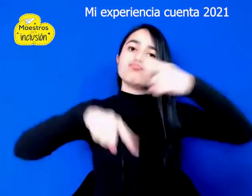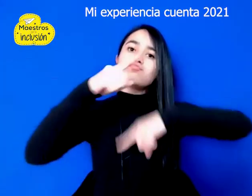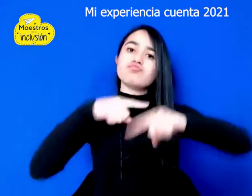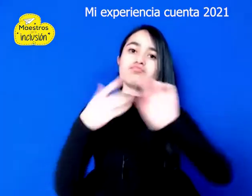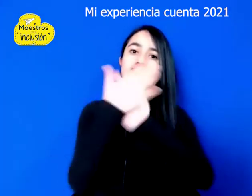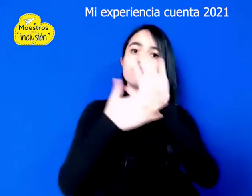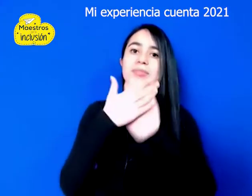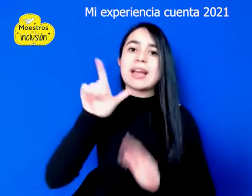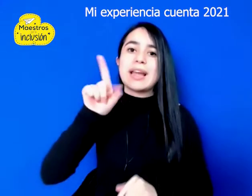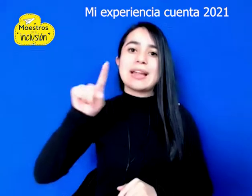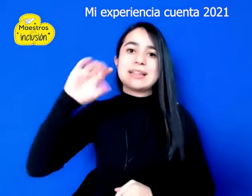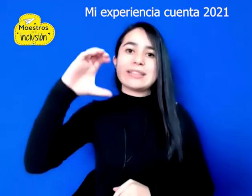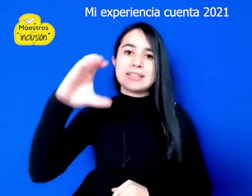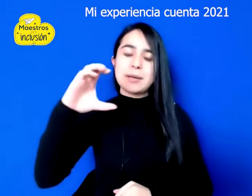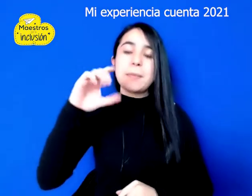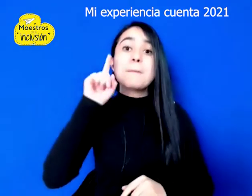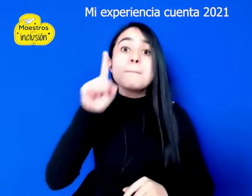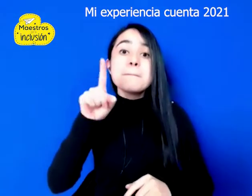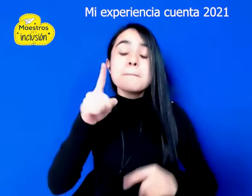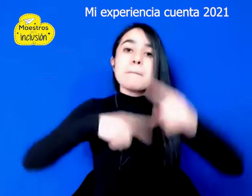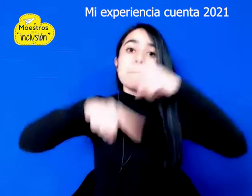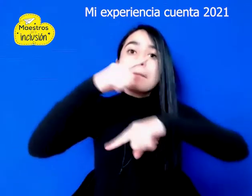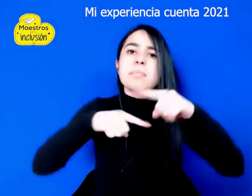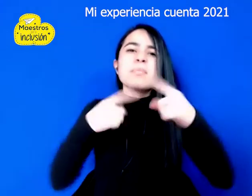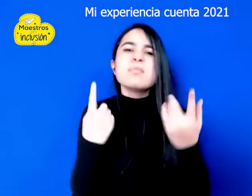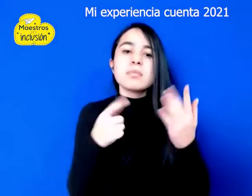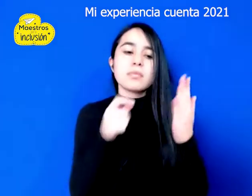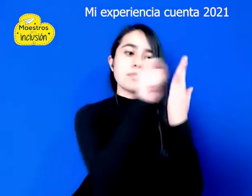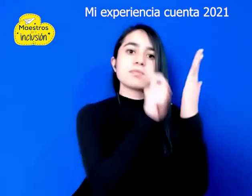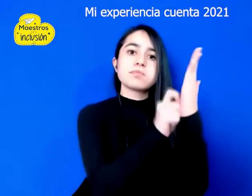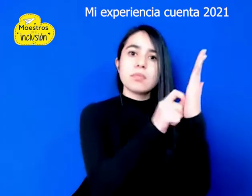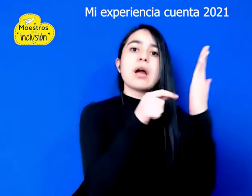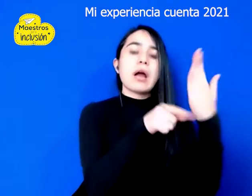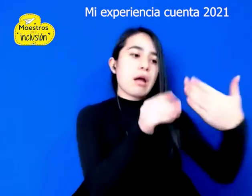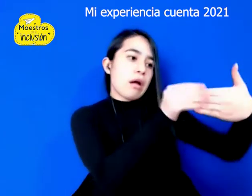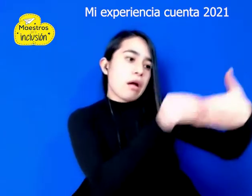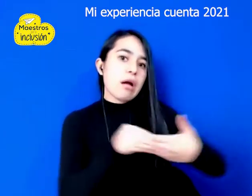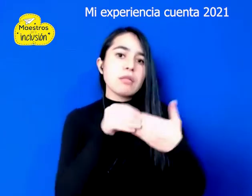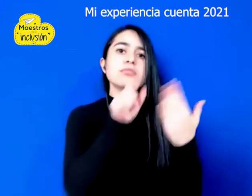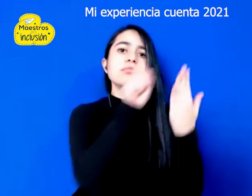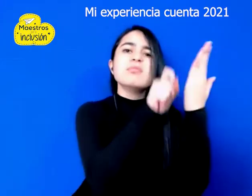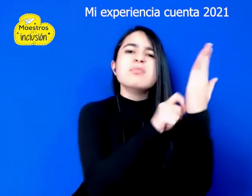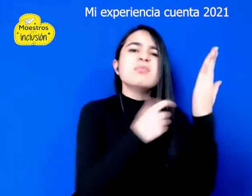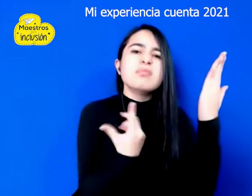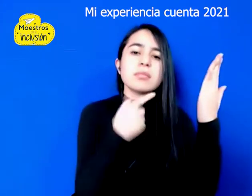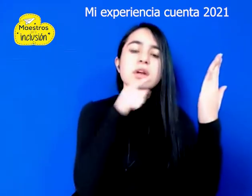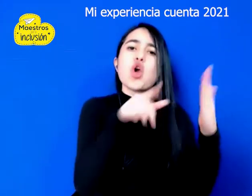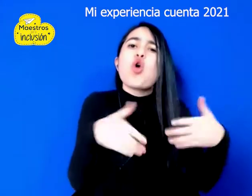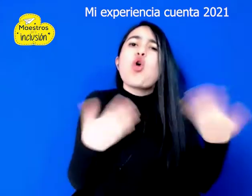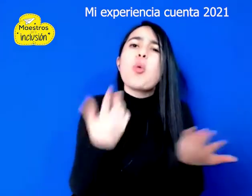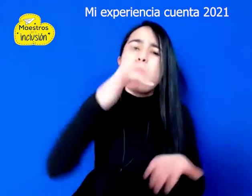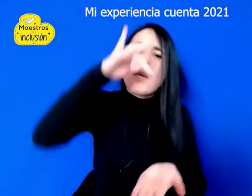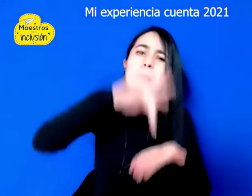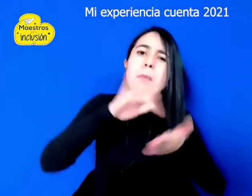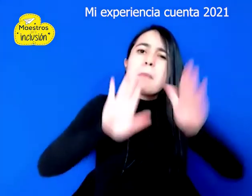teniendo en cuenta los criterios establecidos señalados en el apartado ¿Cómo postularse a mi experiencia cuenta?